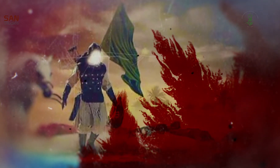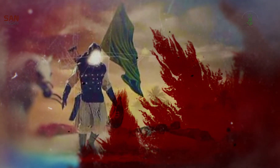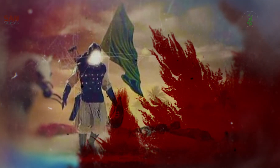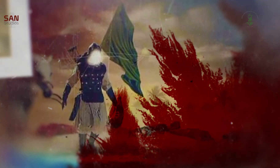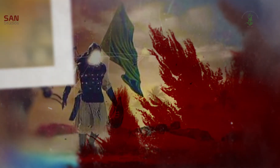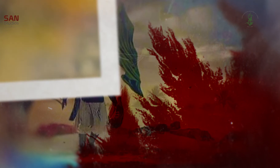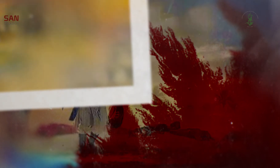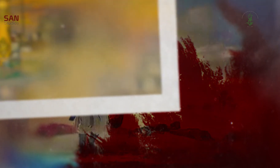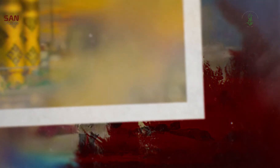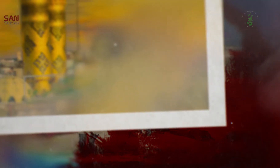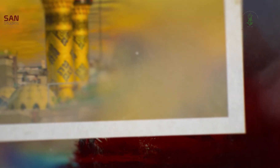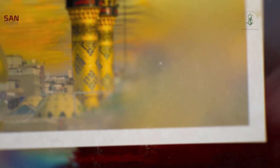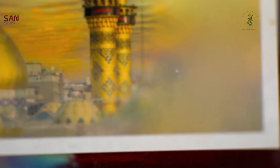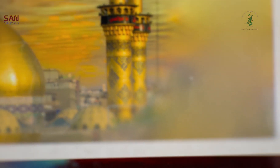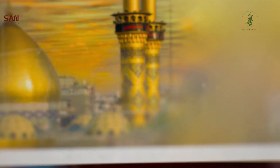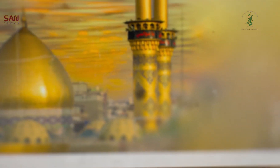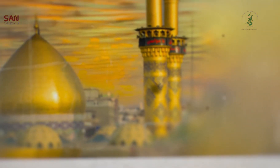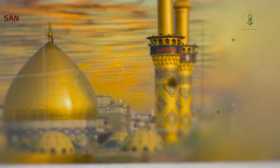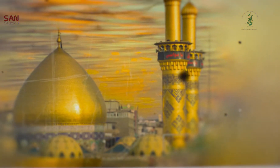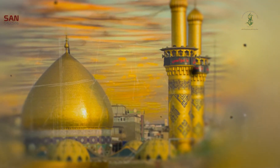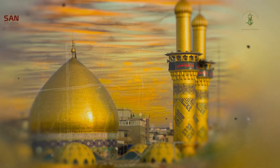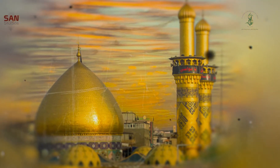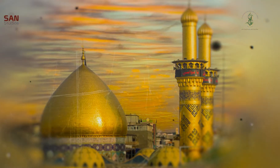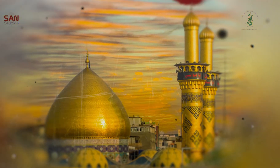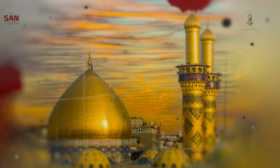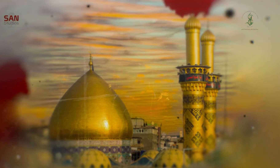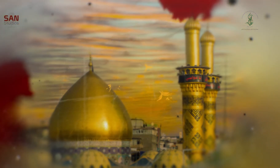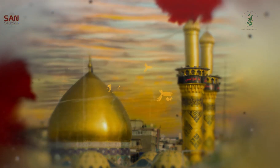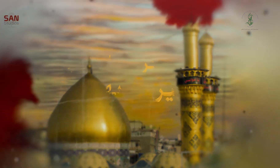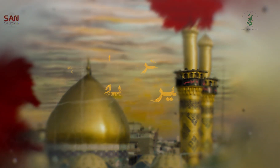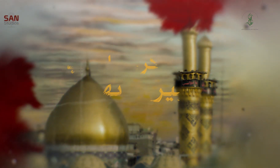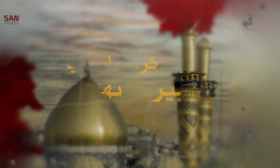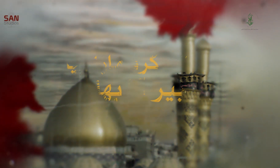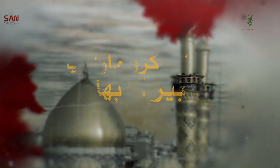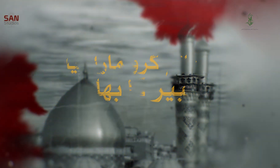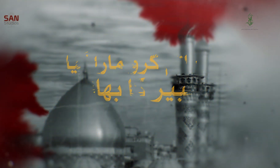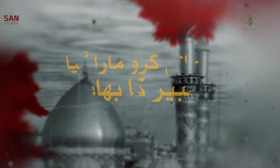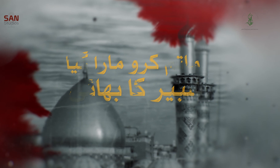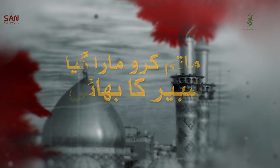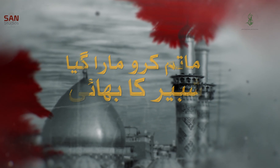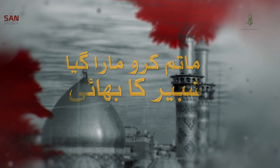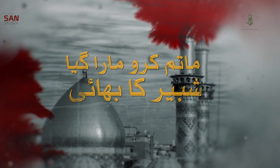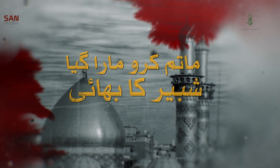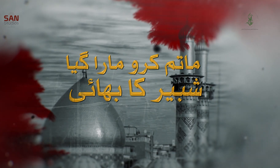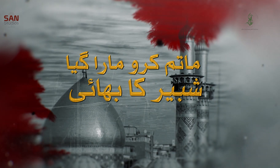اب ماتم کرو مارا گیا شبیر کا